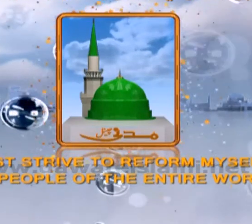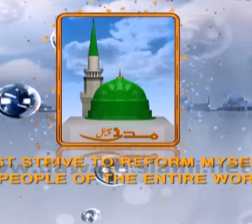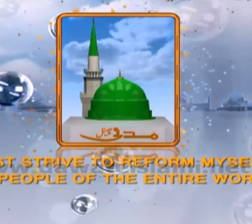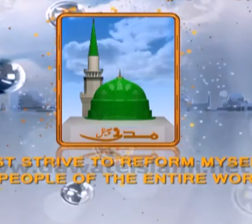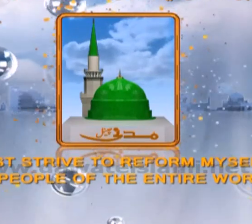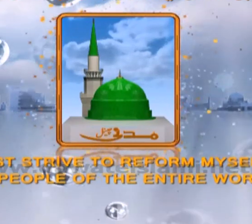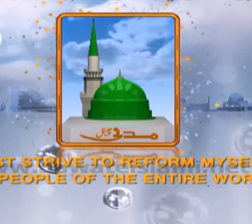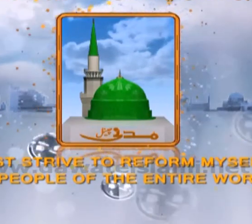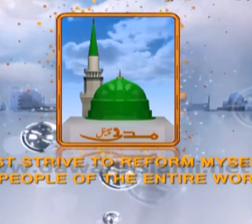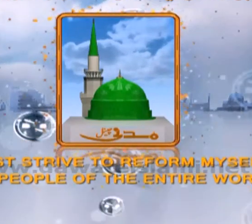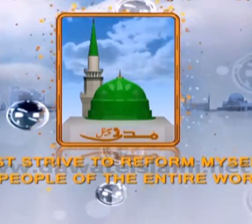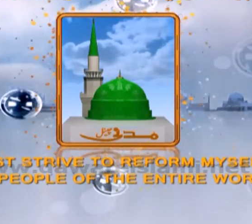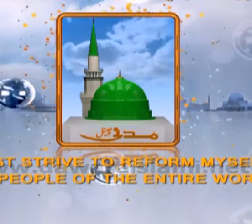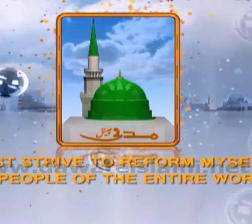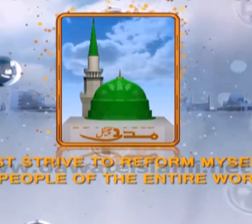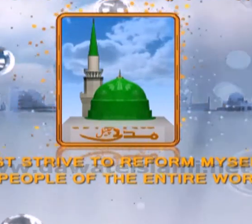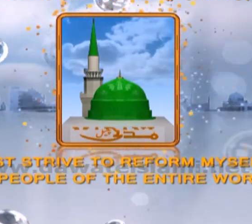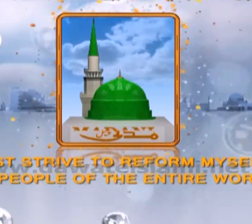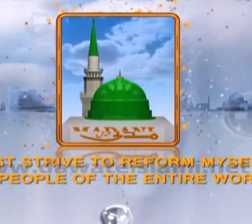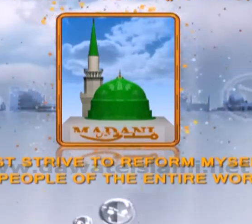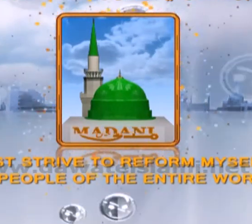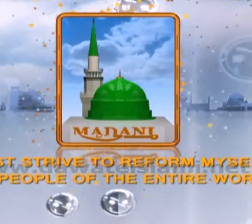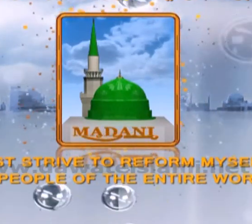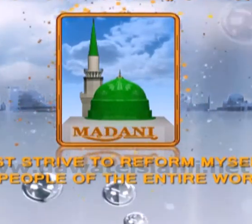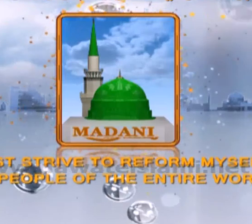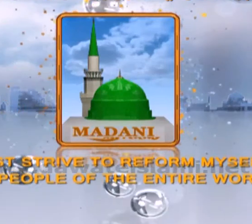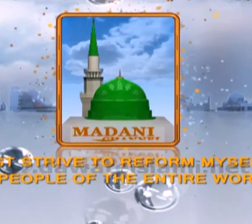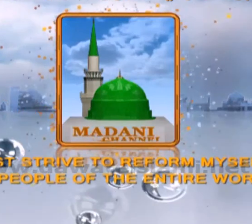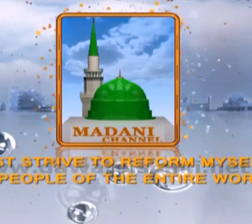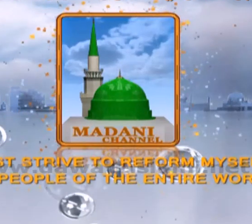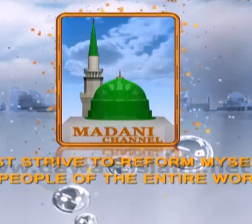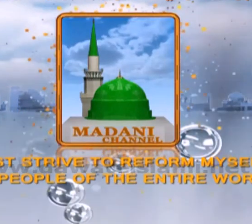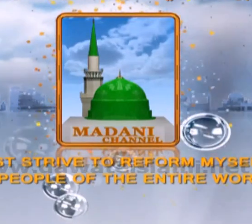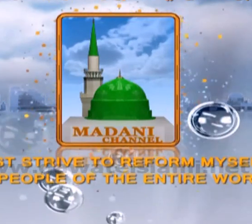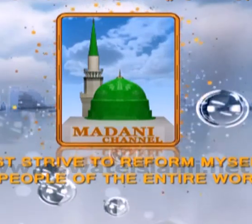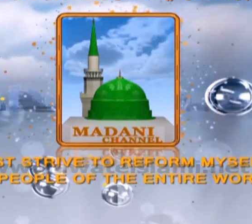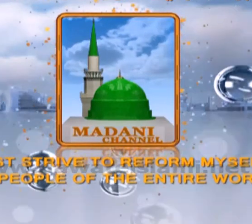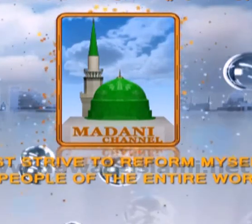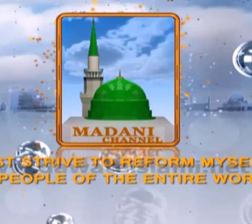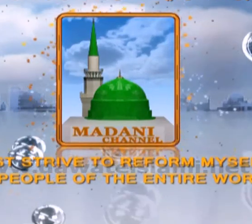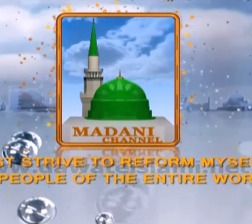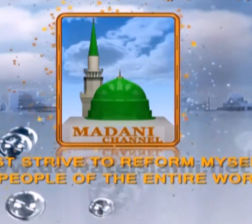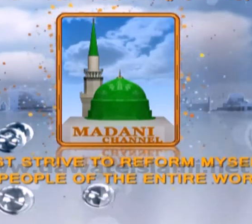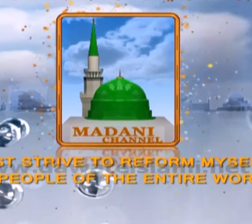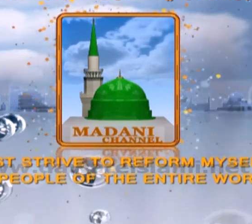مجھے اپنی اور ساری دنیا کے لوگوں کی سلاح کی کوشش کر رہی ہے